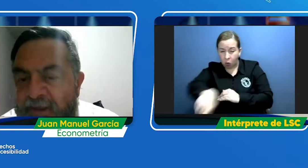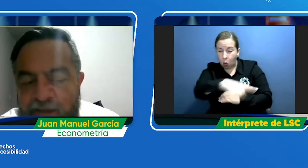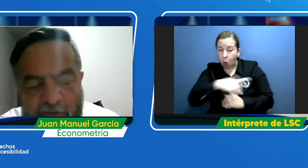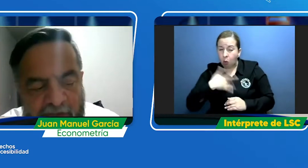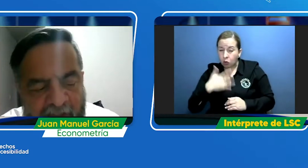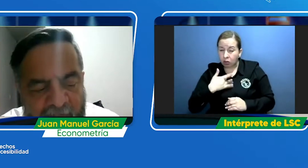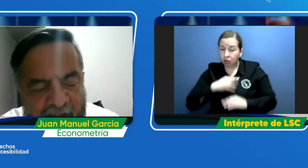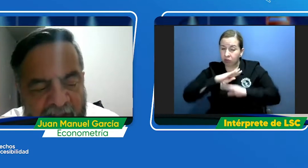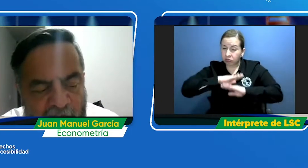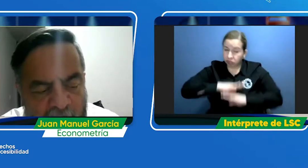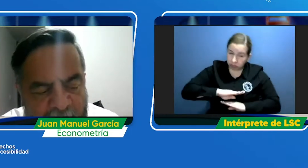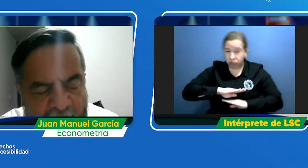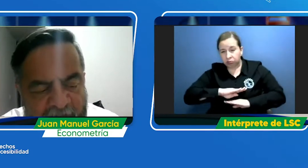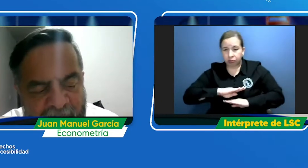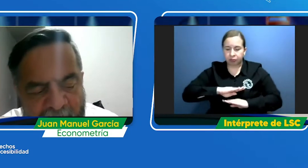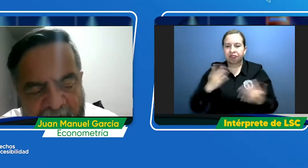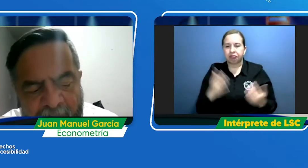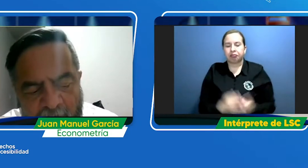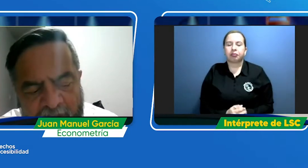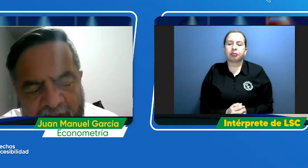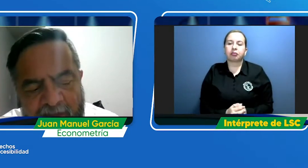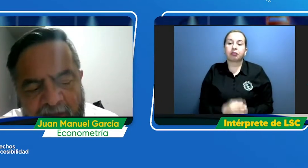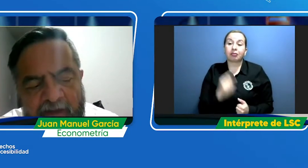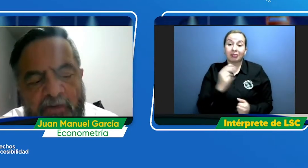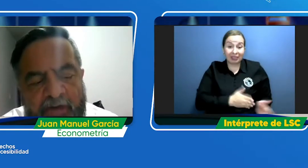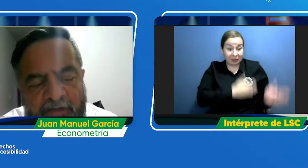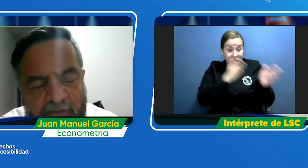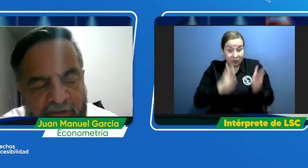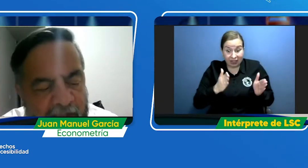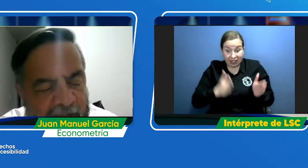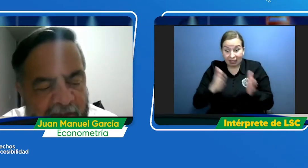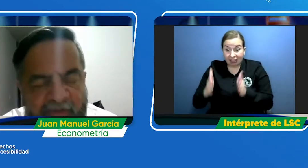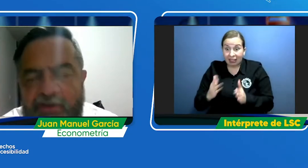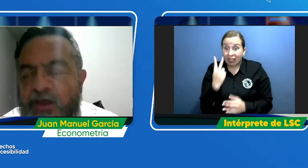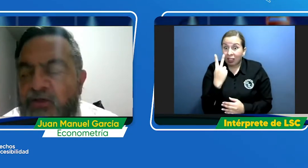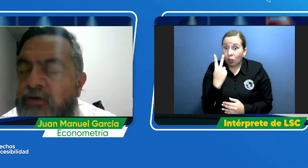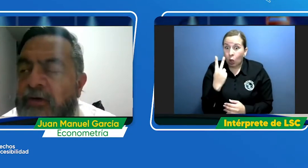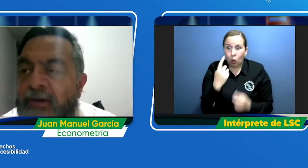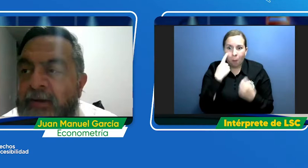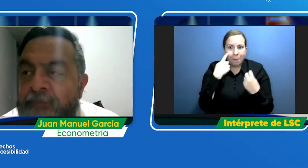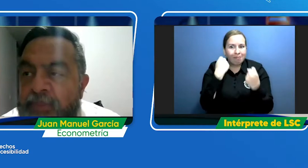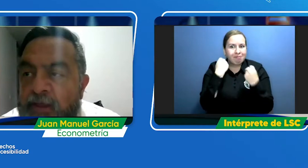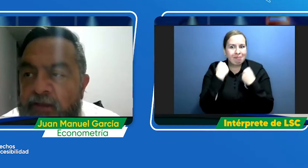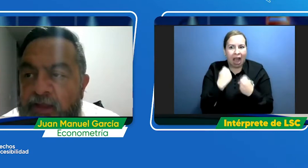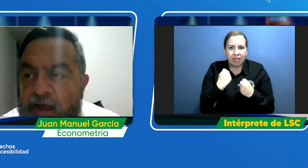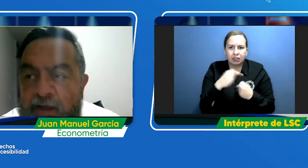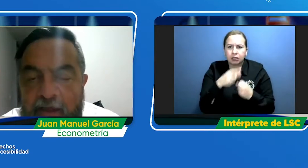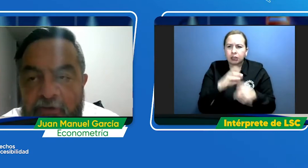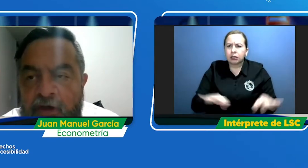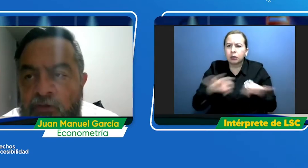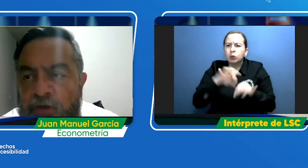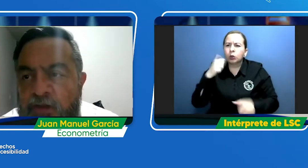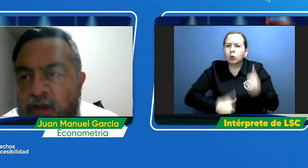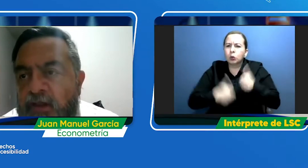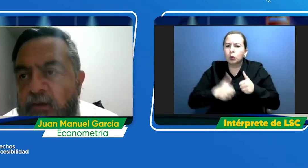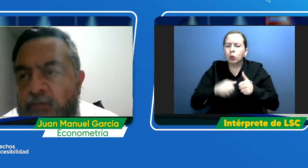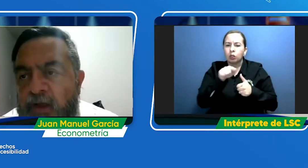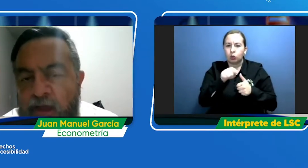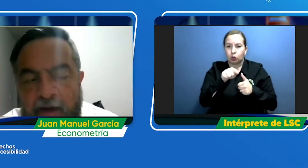Entonces, tal vez las dos fases más importantes del corazón de esta investigación está en una encuesta que se va a aplicar